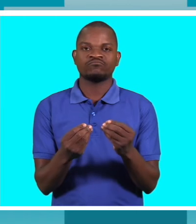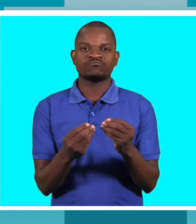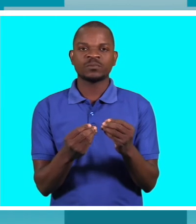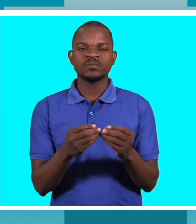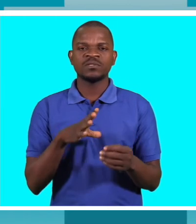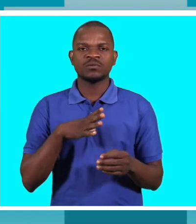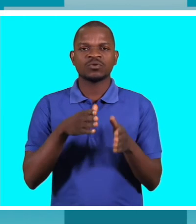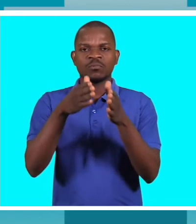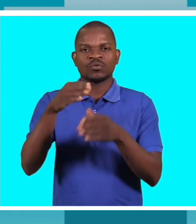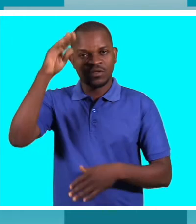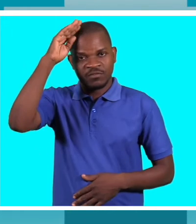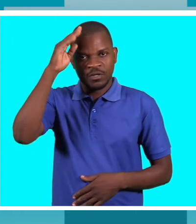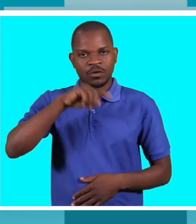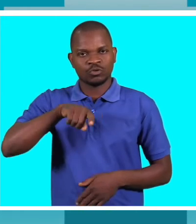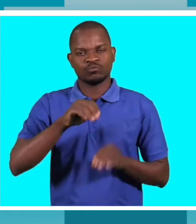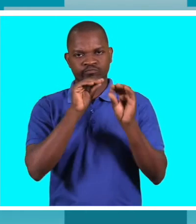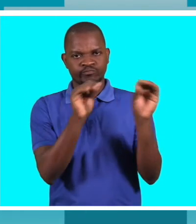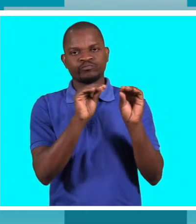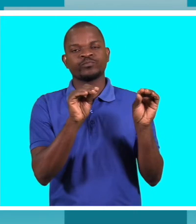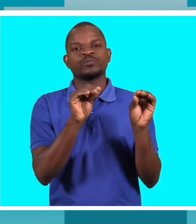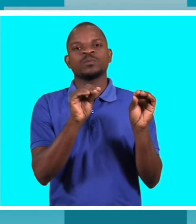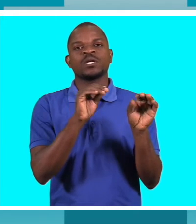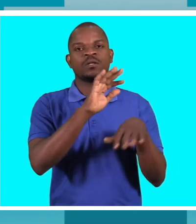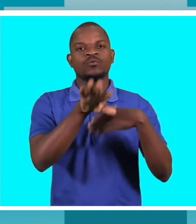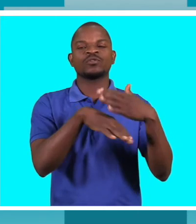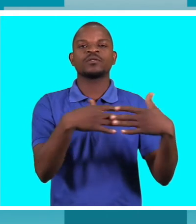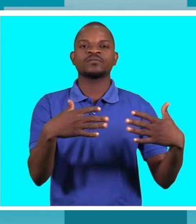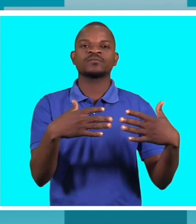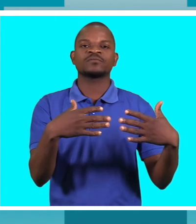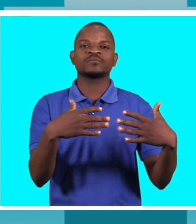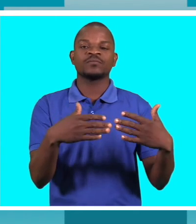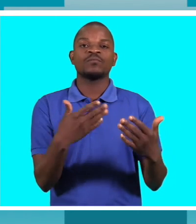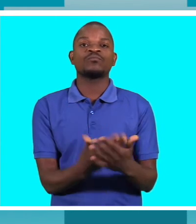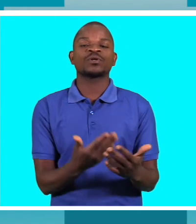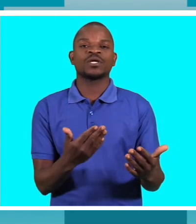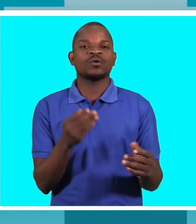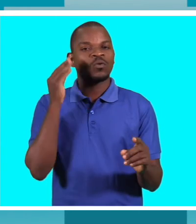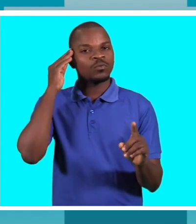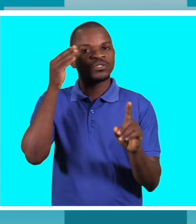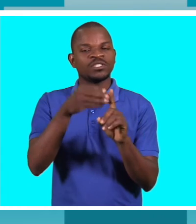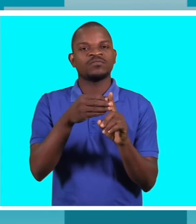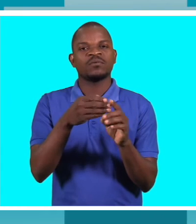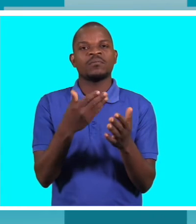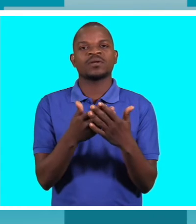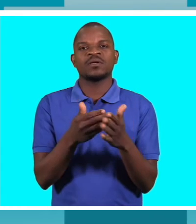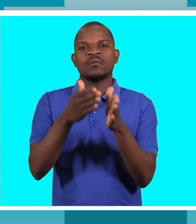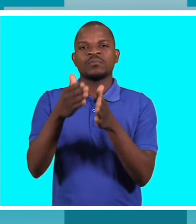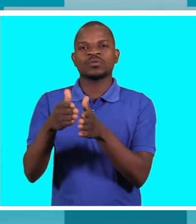em língua de sinais justamente para reduzir esta situação de colocar a pessoa com